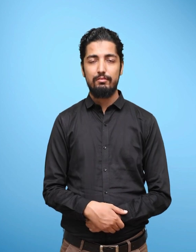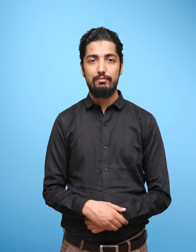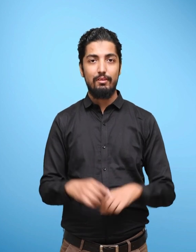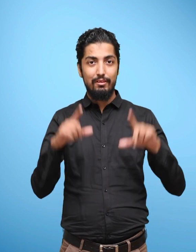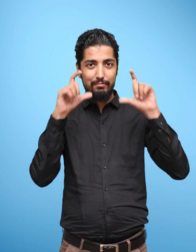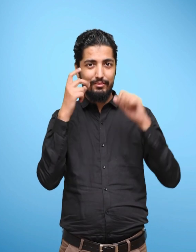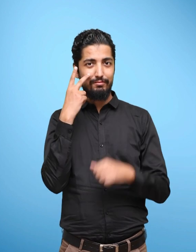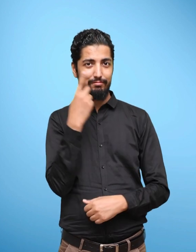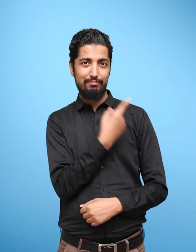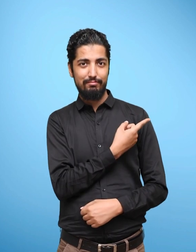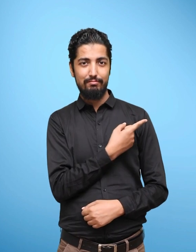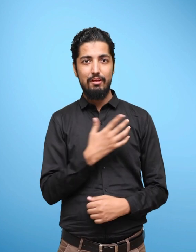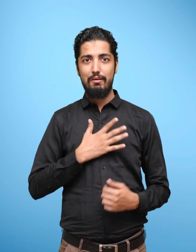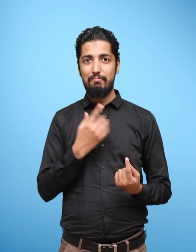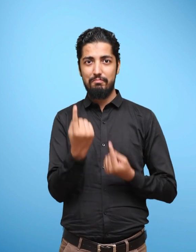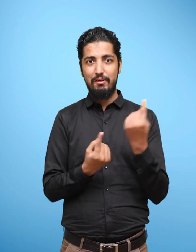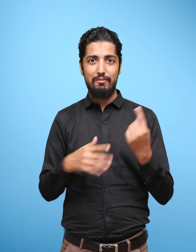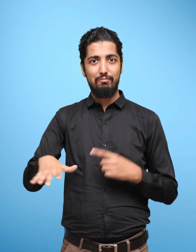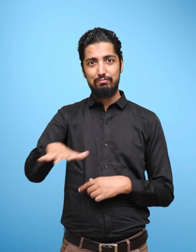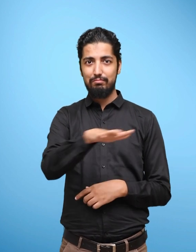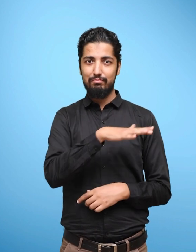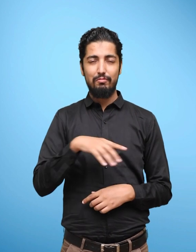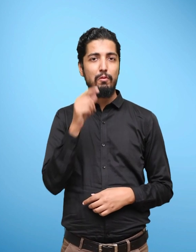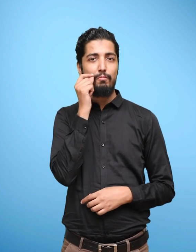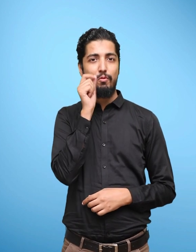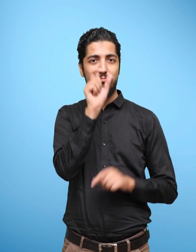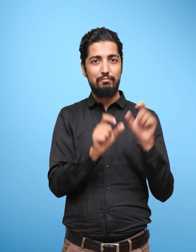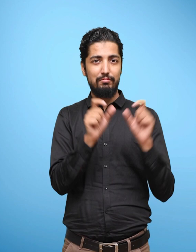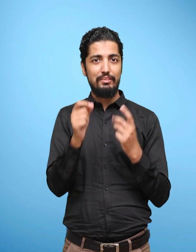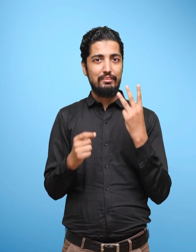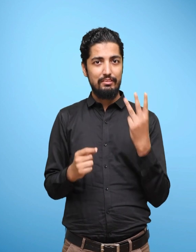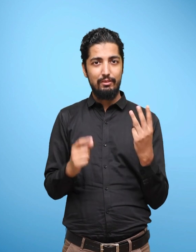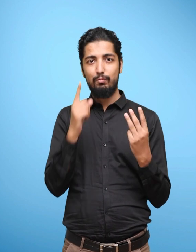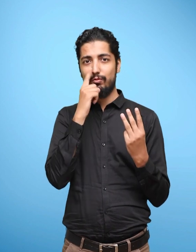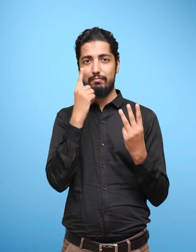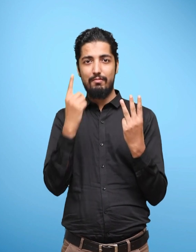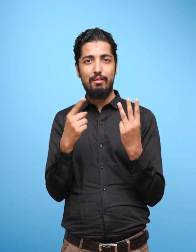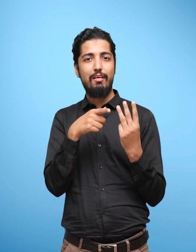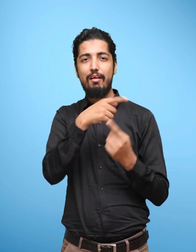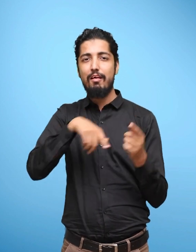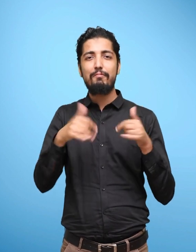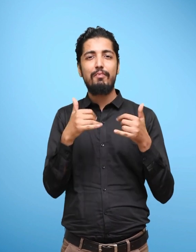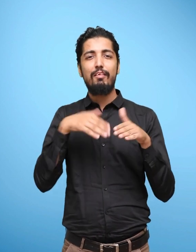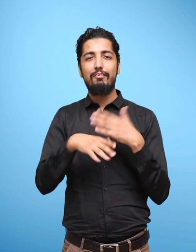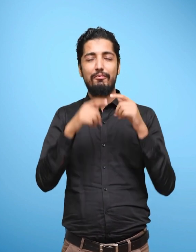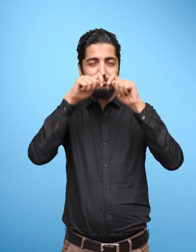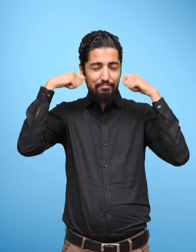This picture shows three boys and a girl playing. I spy in a park.